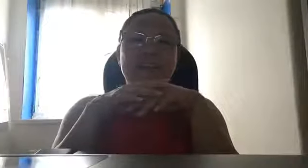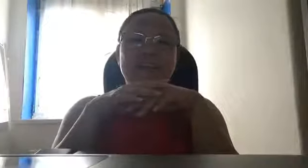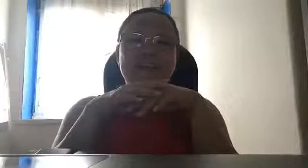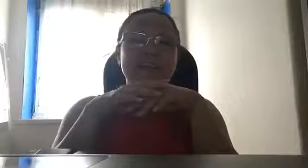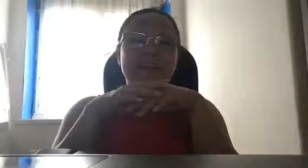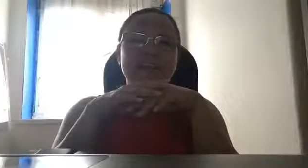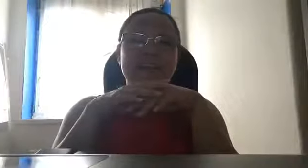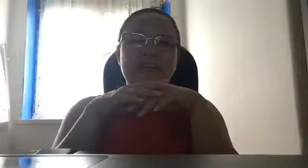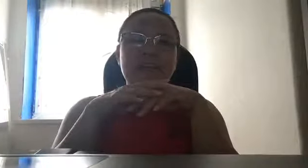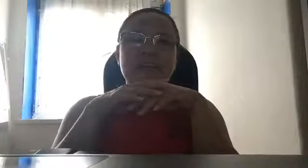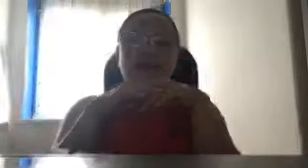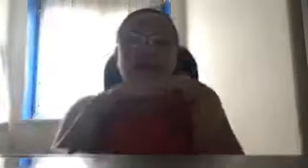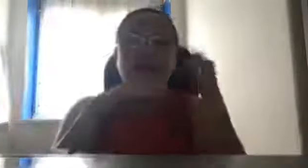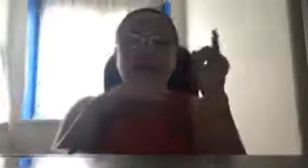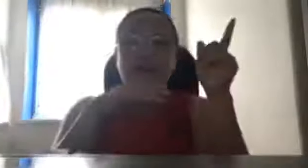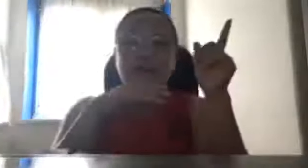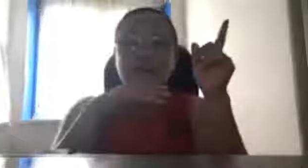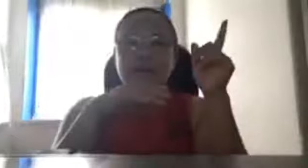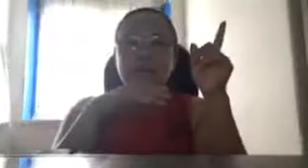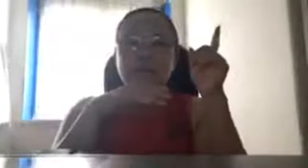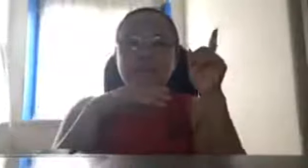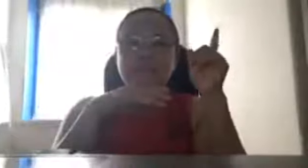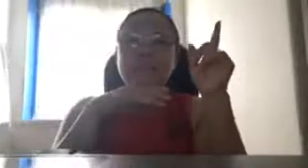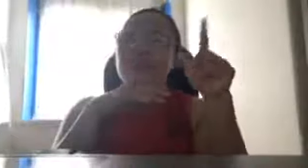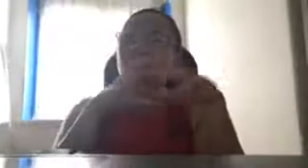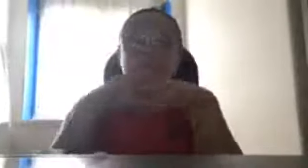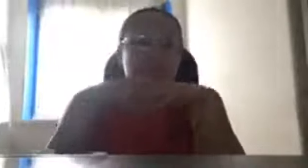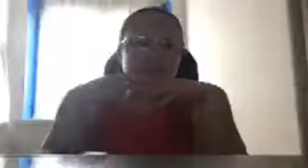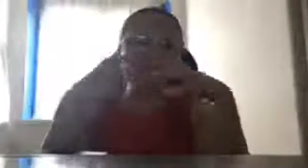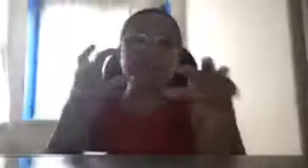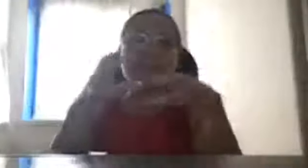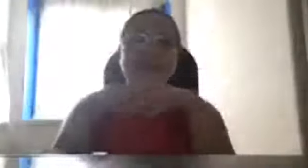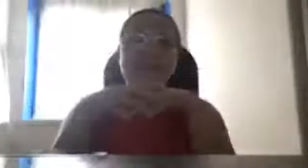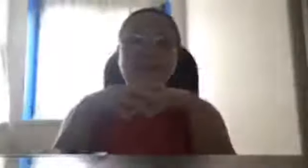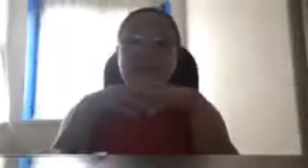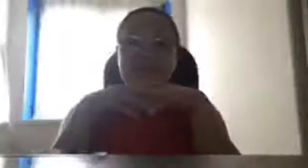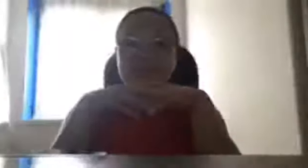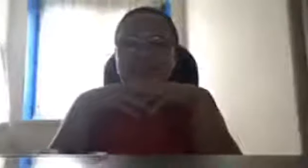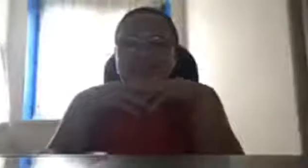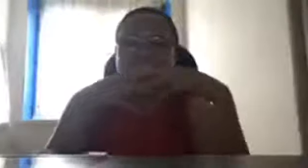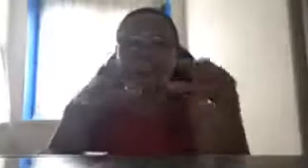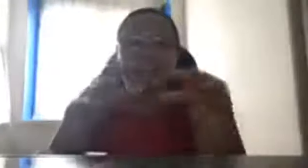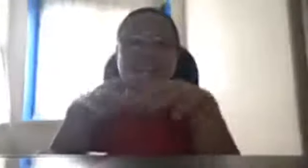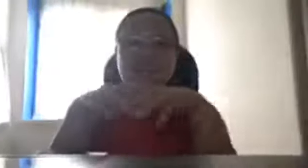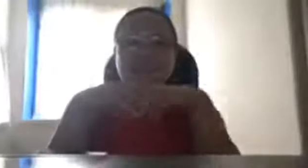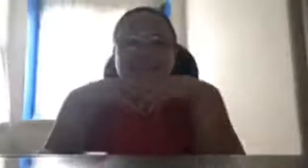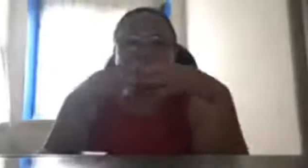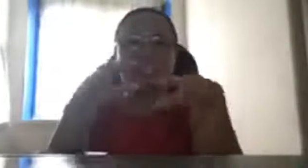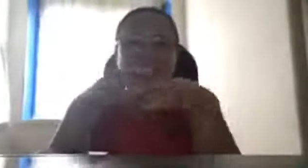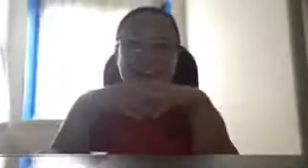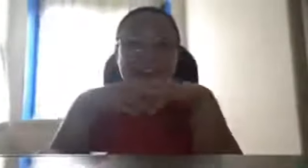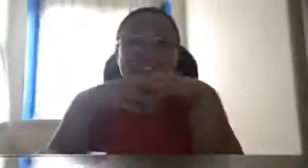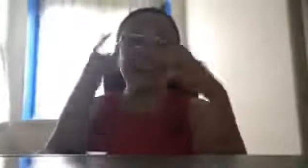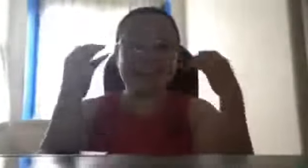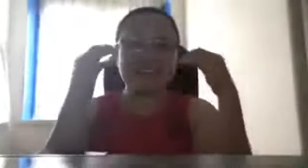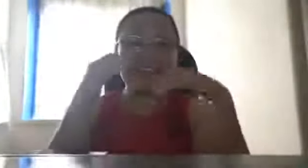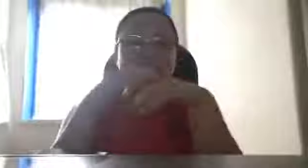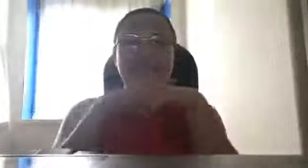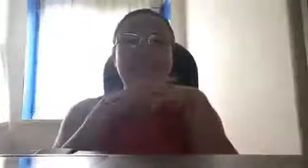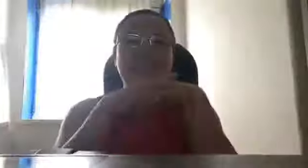ni Minsan. Ah, basta, puro research lang kami, kami yung mga taong, hanggang ngayon naman dito